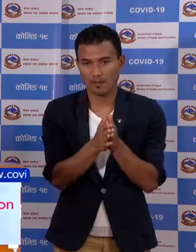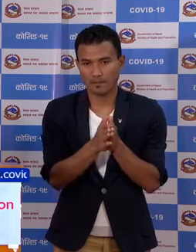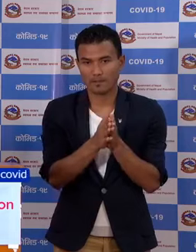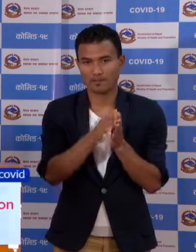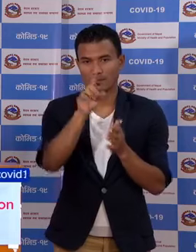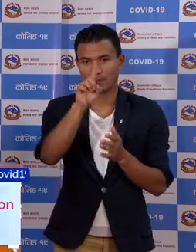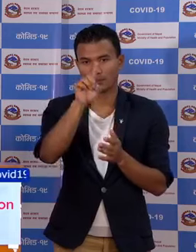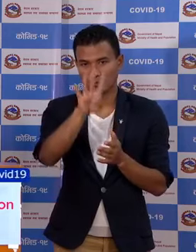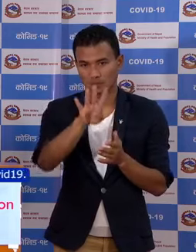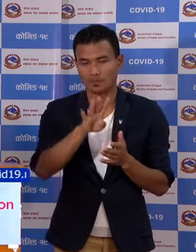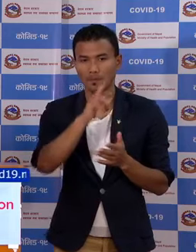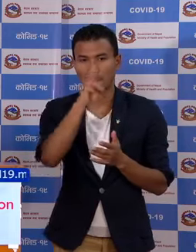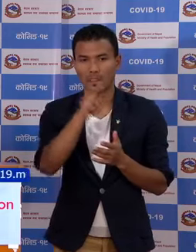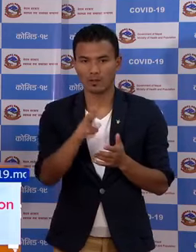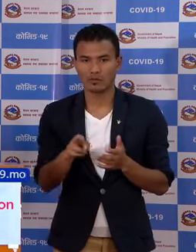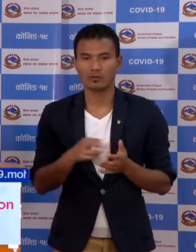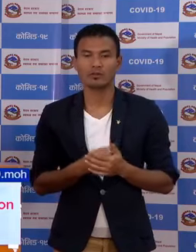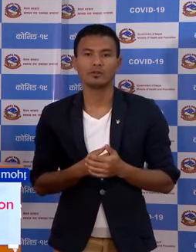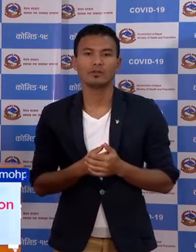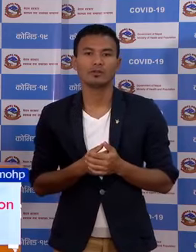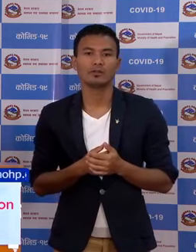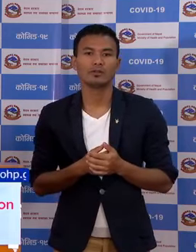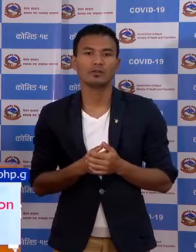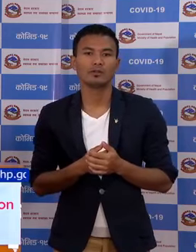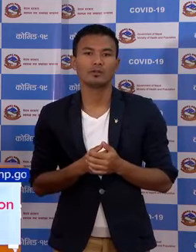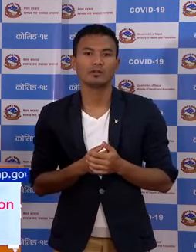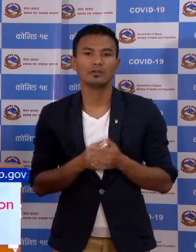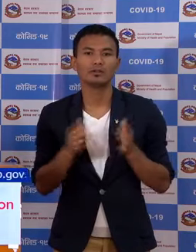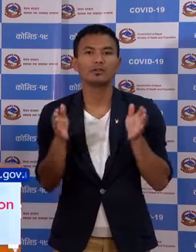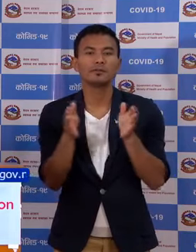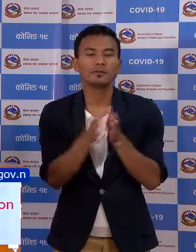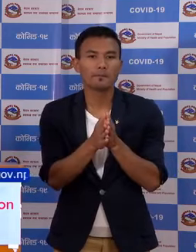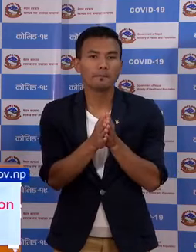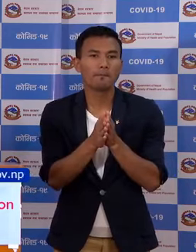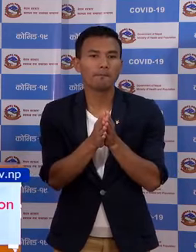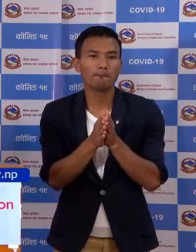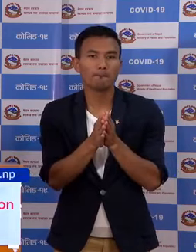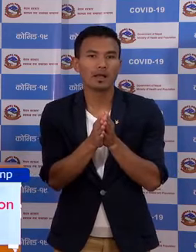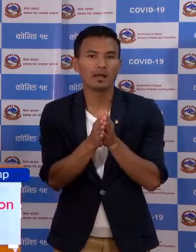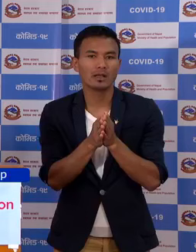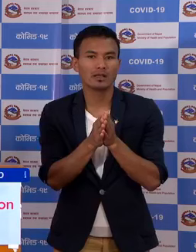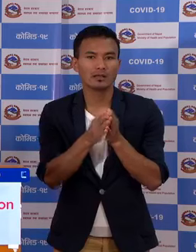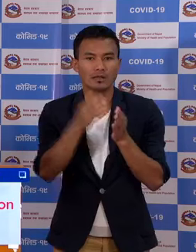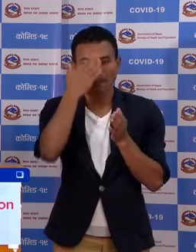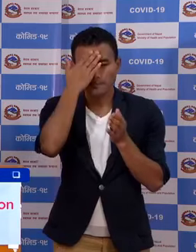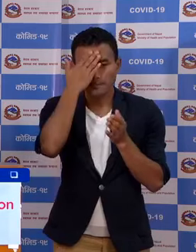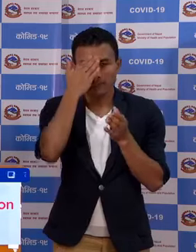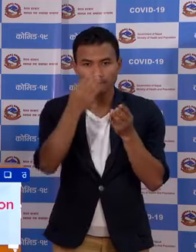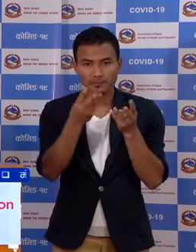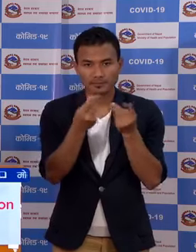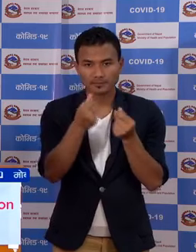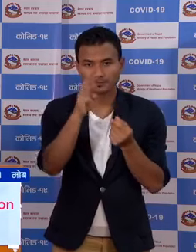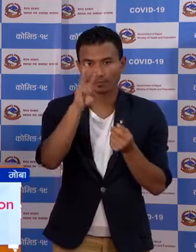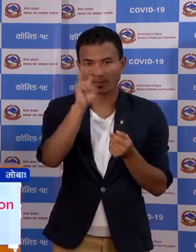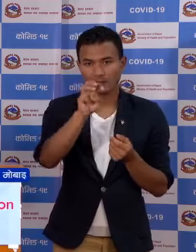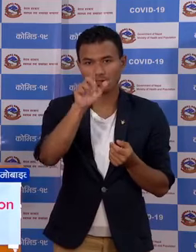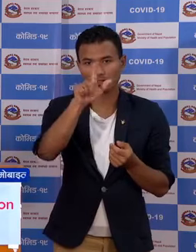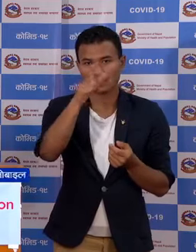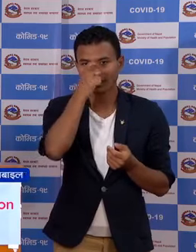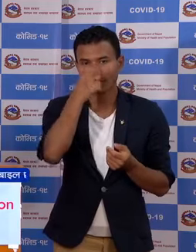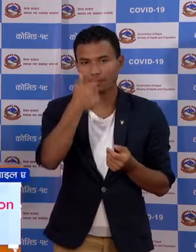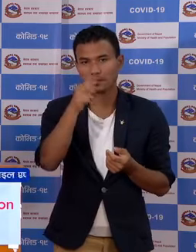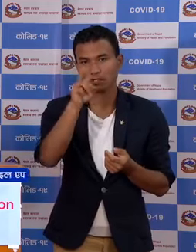चौदा रद जम्मा संक्रमी तीन अजार सासे